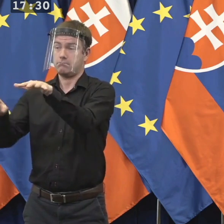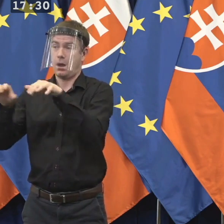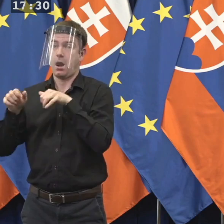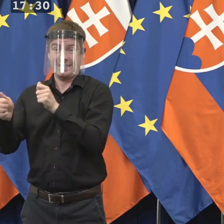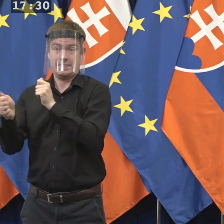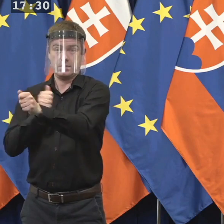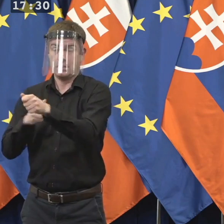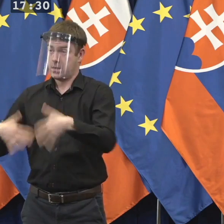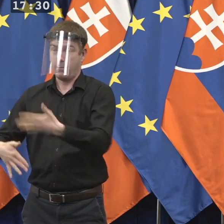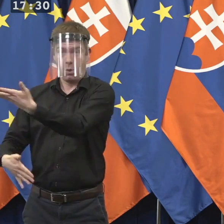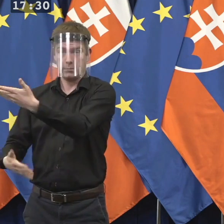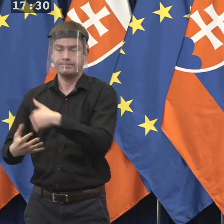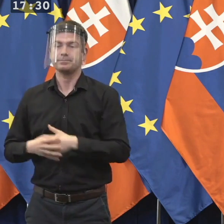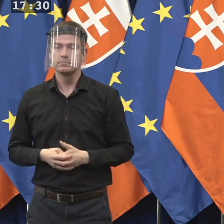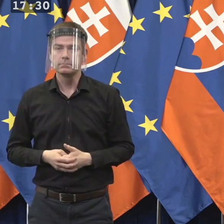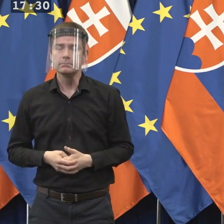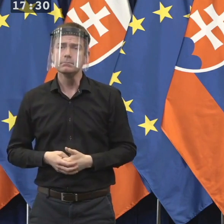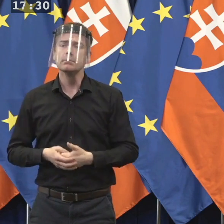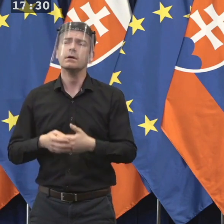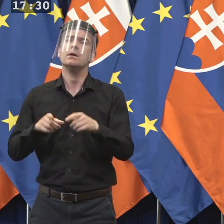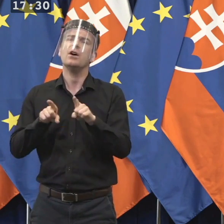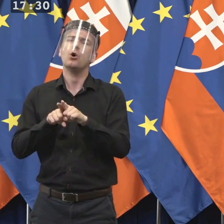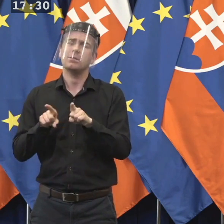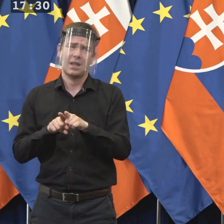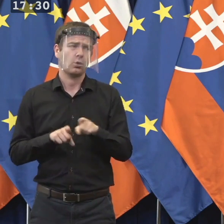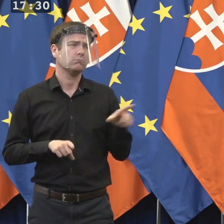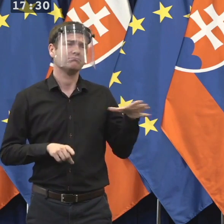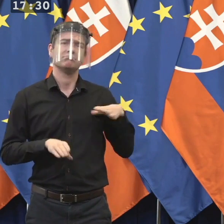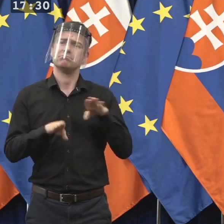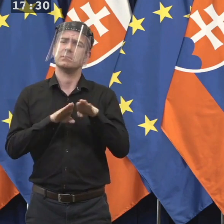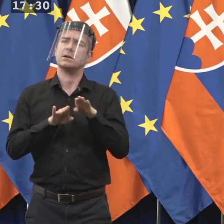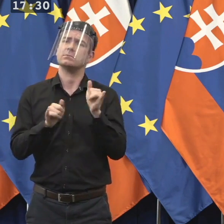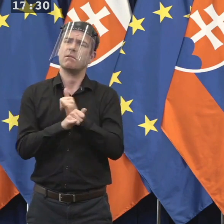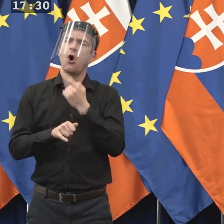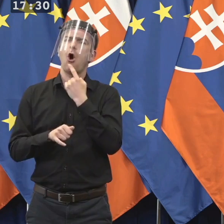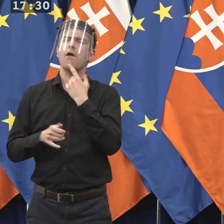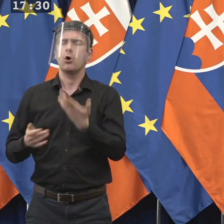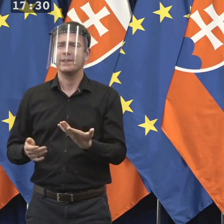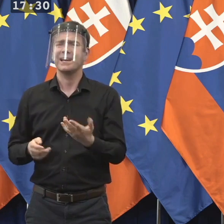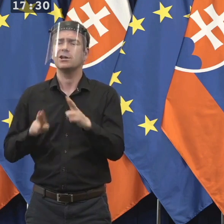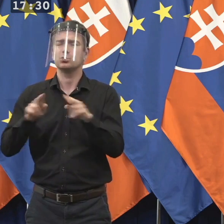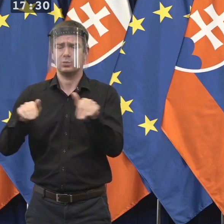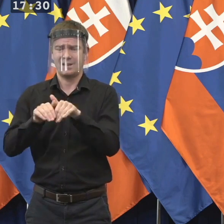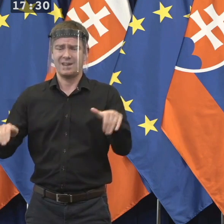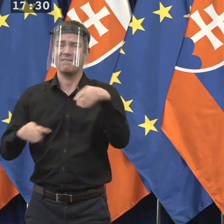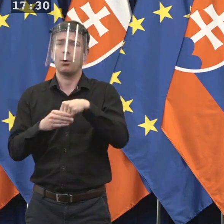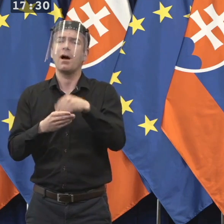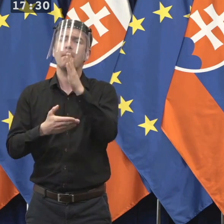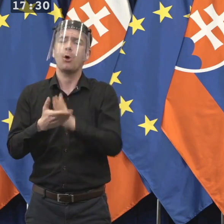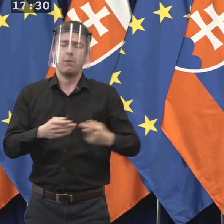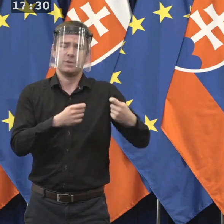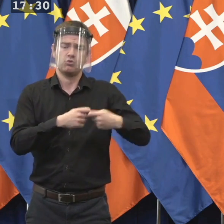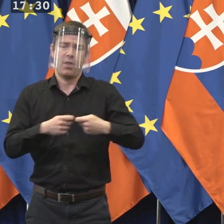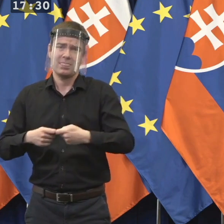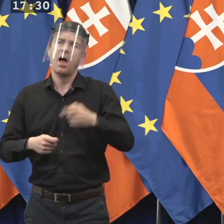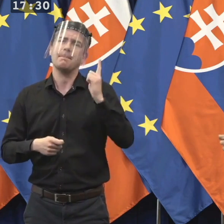hovorilo, že bolo by žiaduce, aby tá polovička členov boli lajci a neboli vlastne nepochádzali zo súdnictva, tak pani prezidentka nominovala